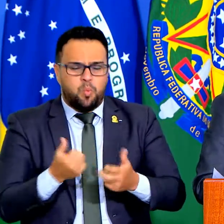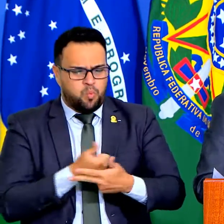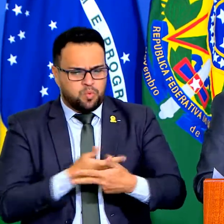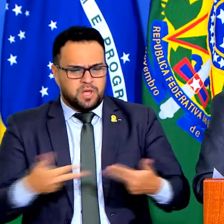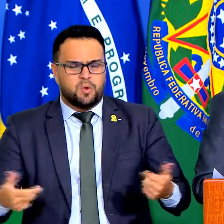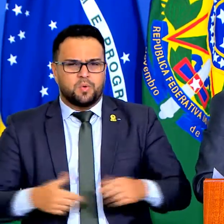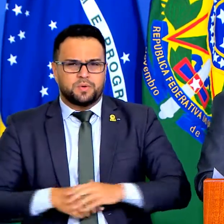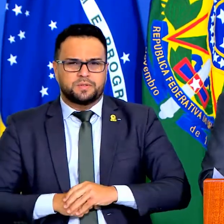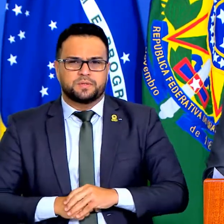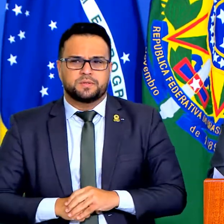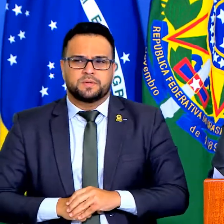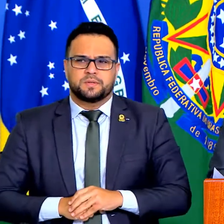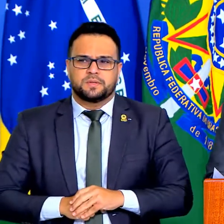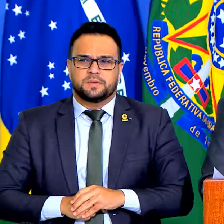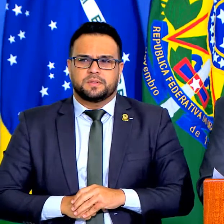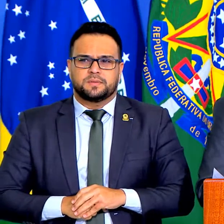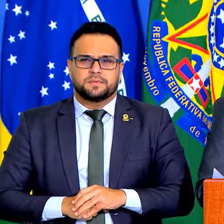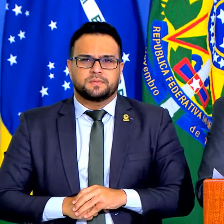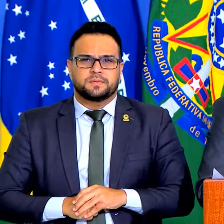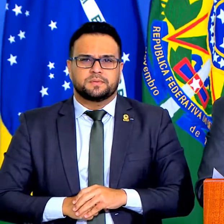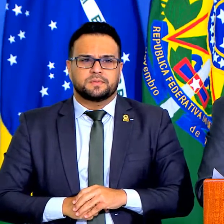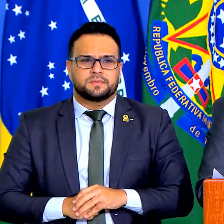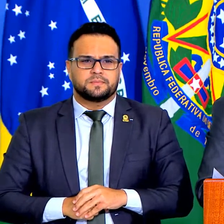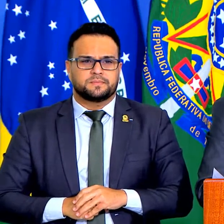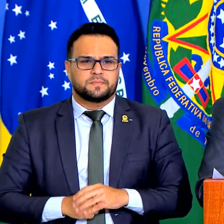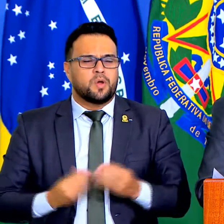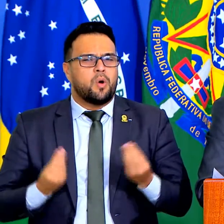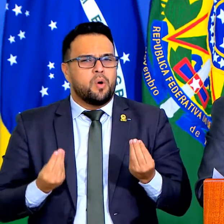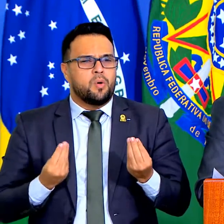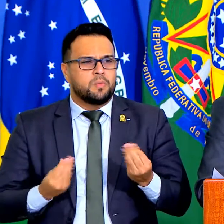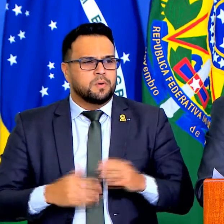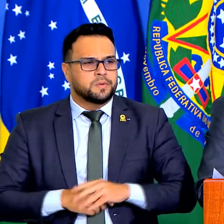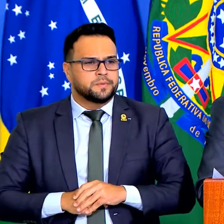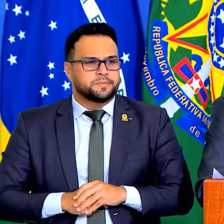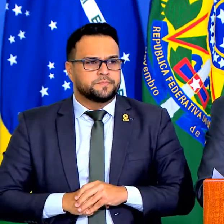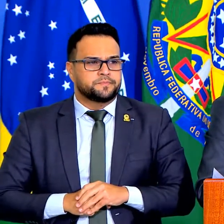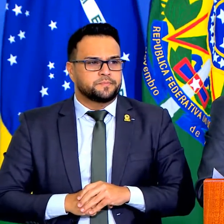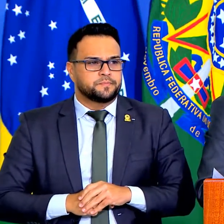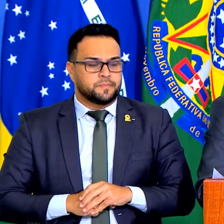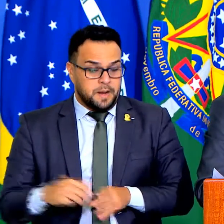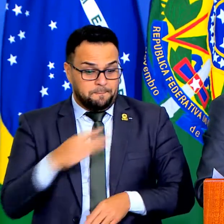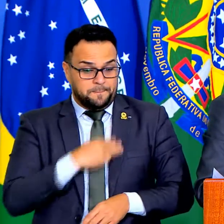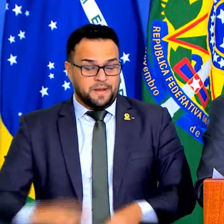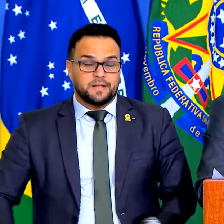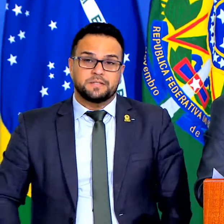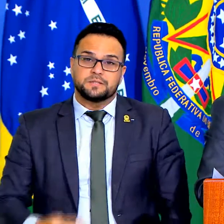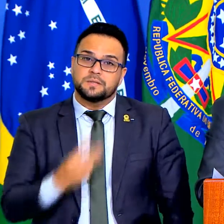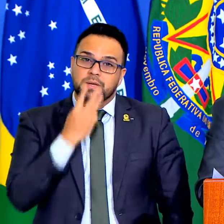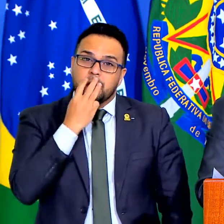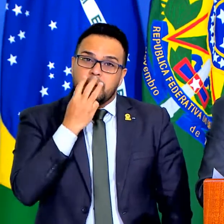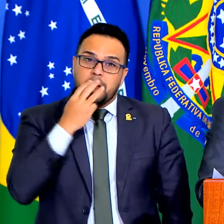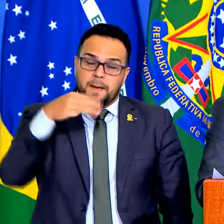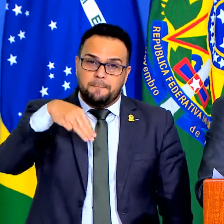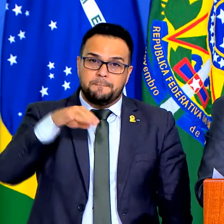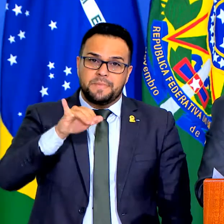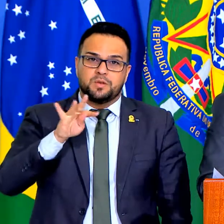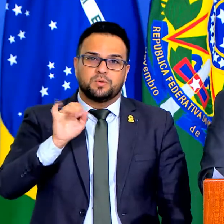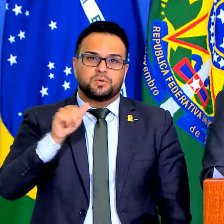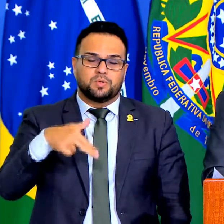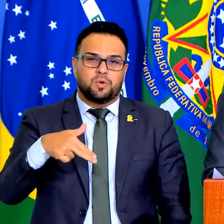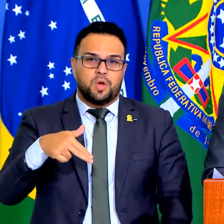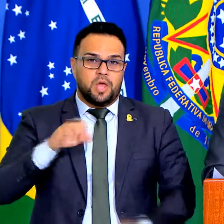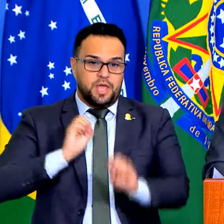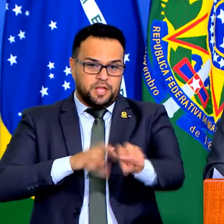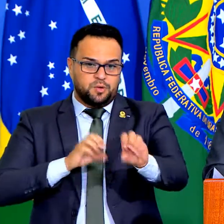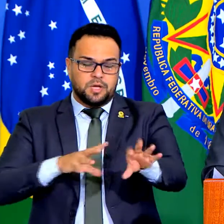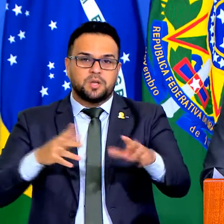Tem cabimento professor Milton, nosso ministro da educação, você tem um caminhão vazio com